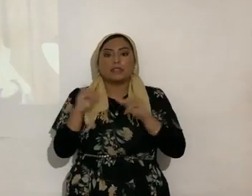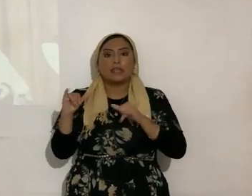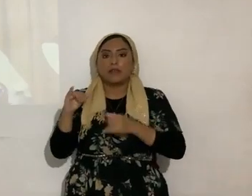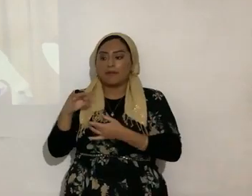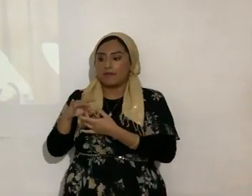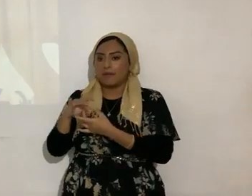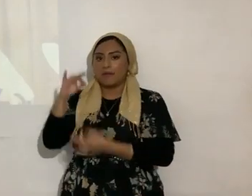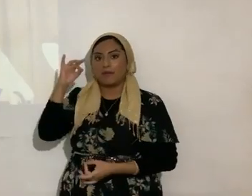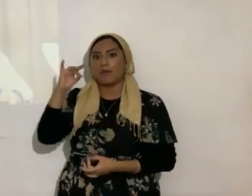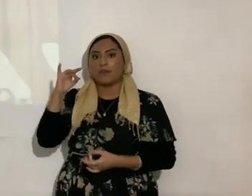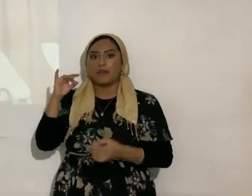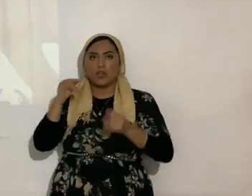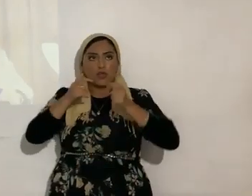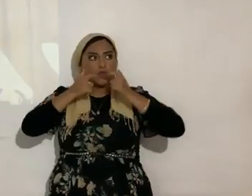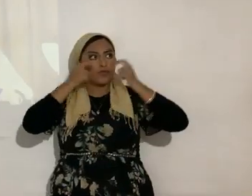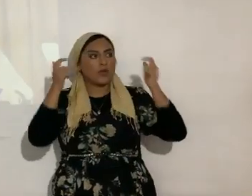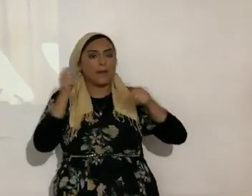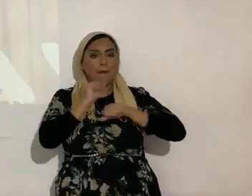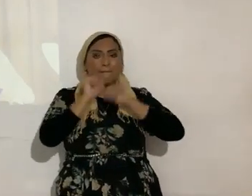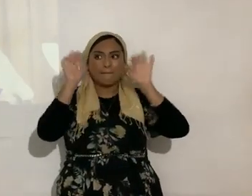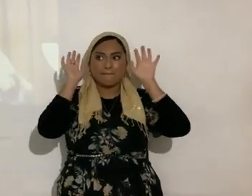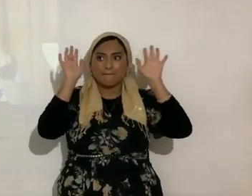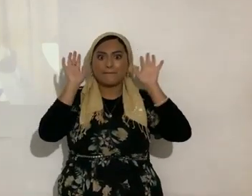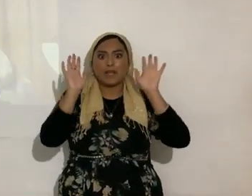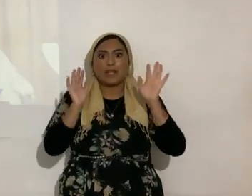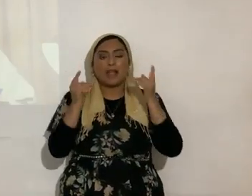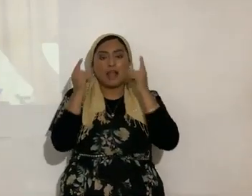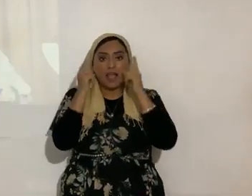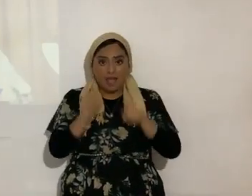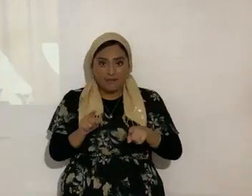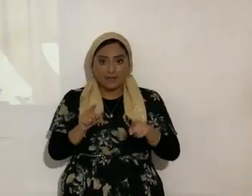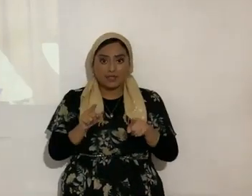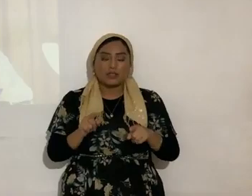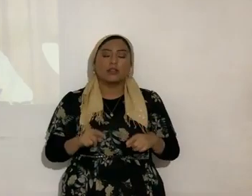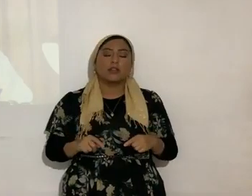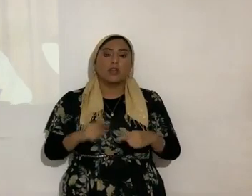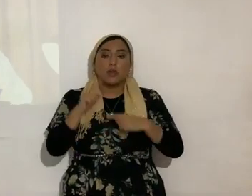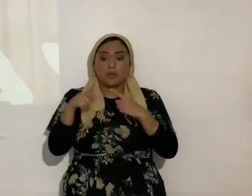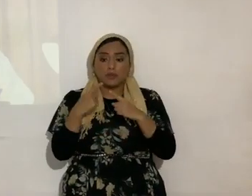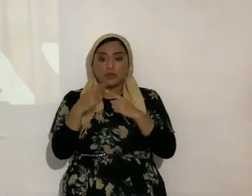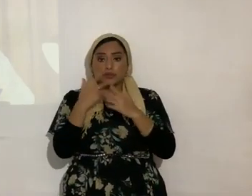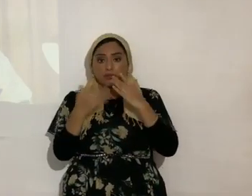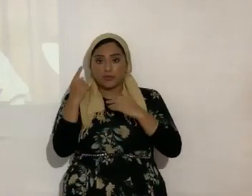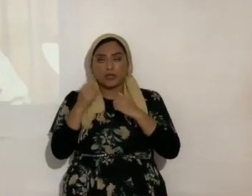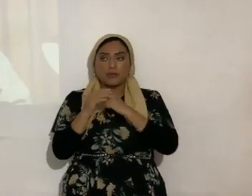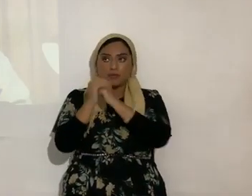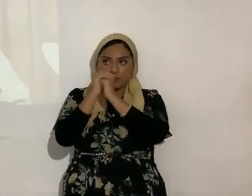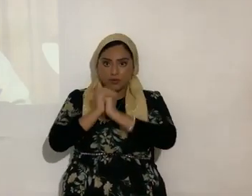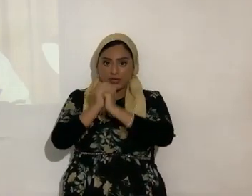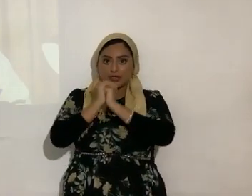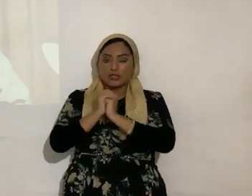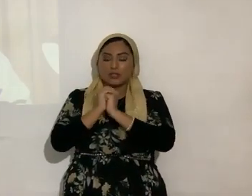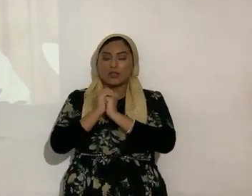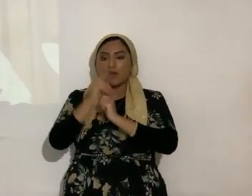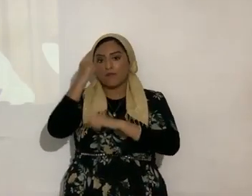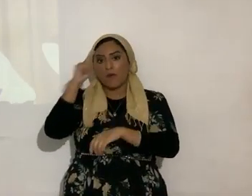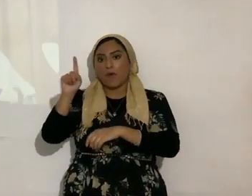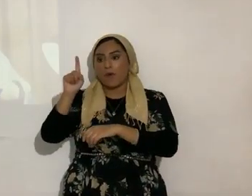sobrenatural que ocurre directamente, o cuando alguien hace oración por, un hermano hace oración